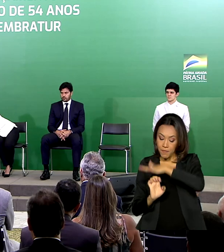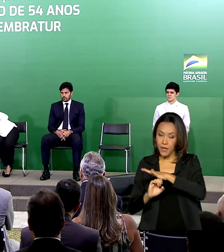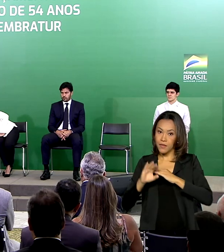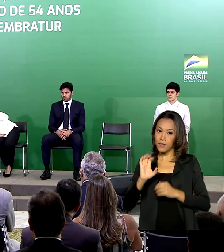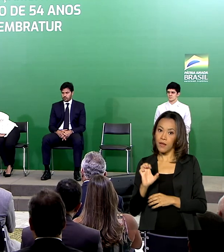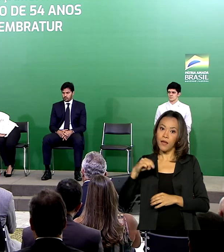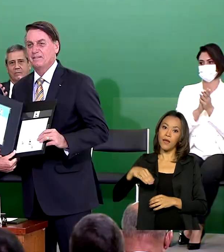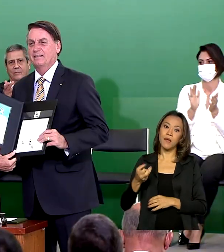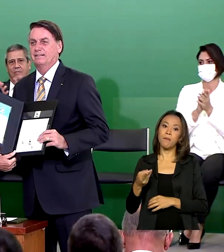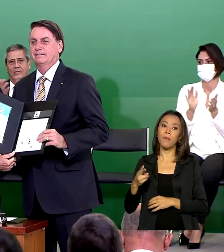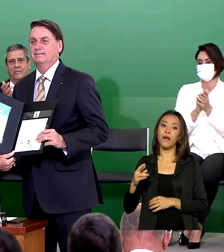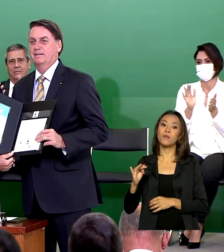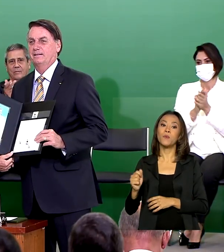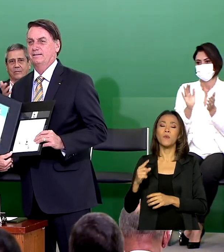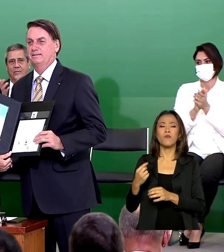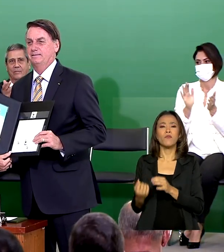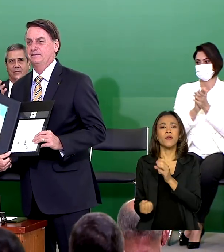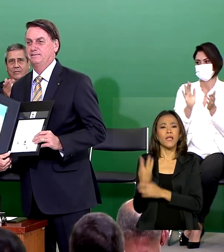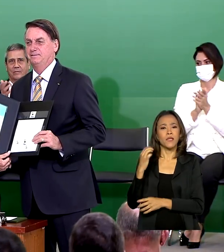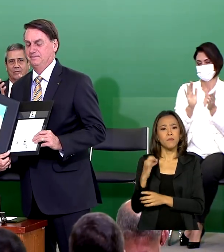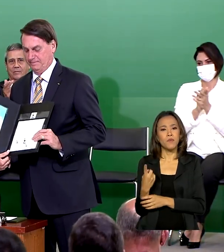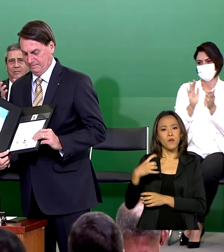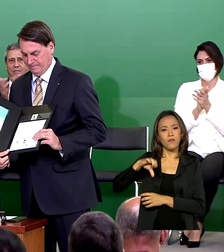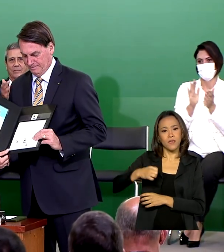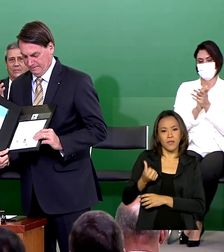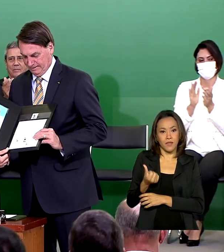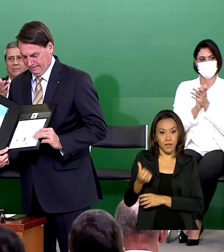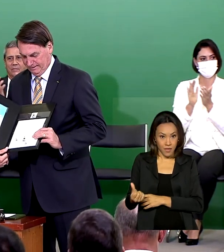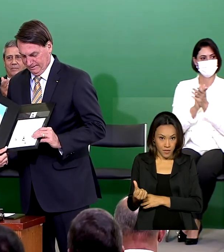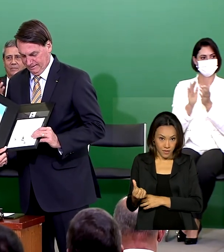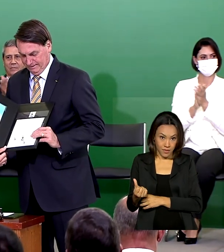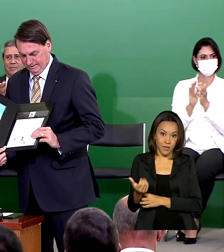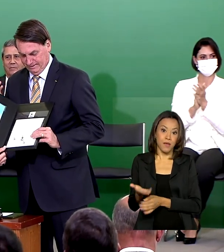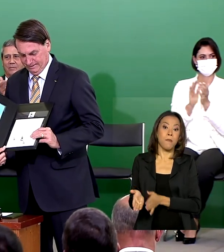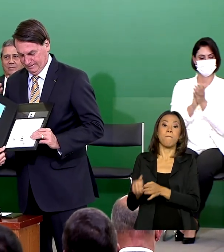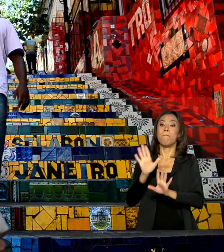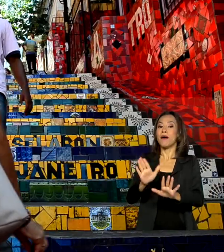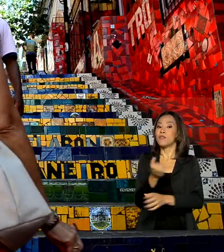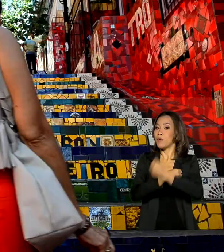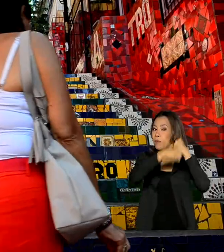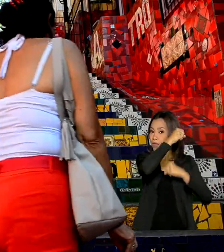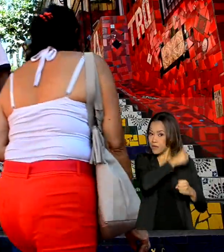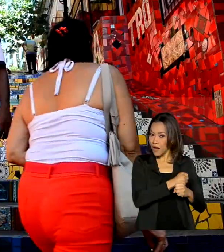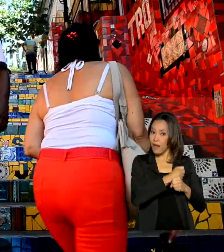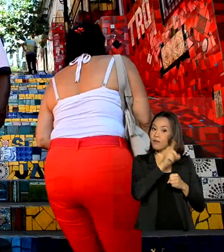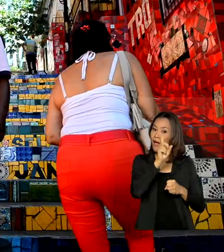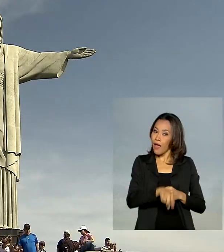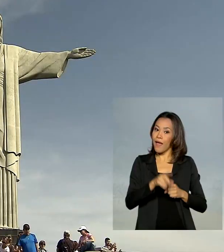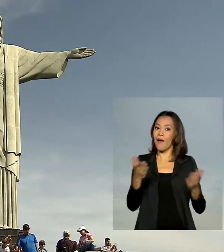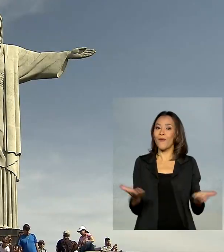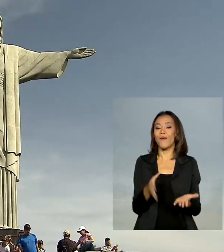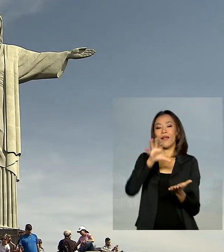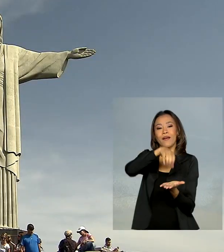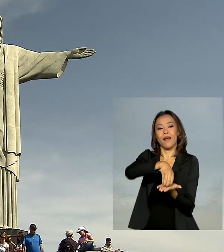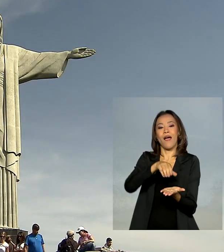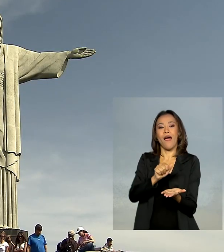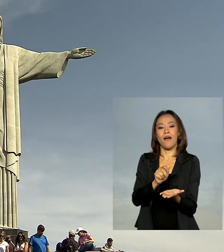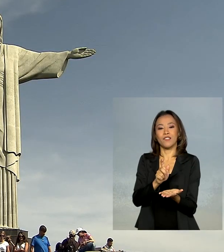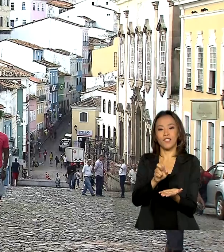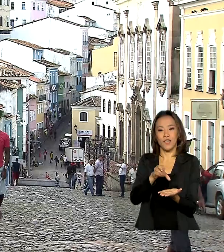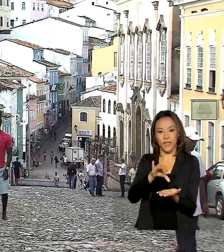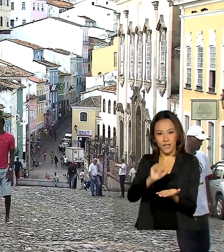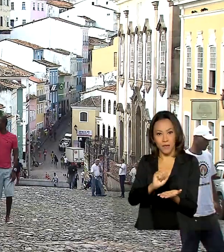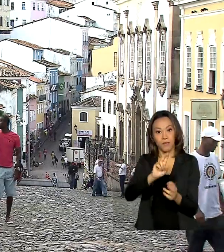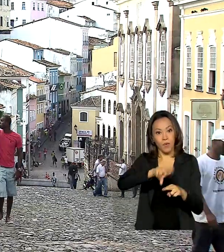em 1966 como autarquia, mas no ano passado foi alçada ao status de agência por medida